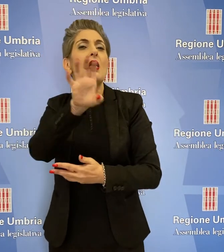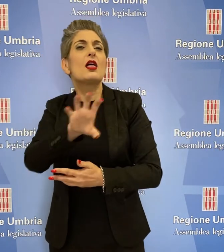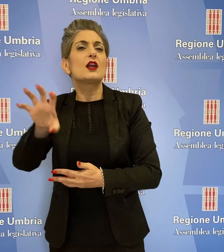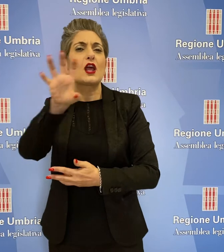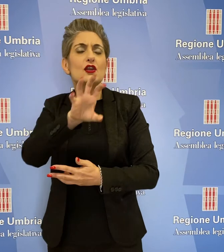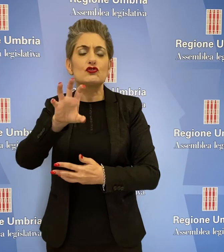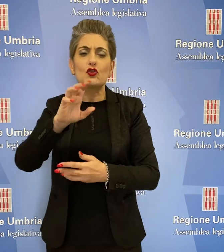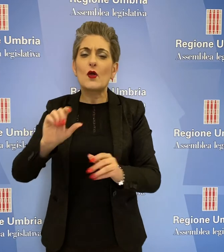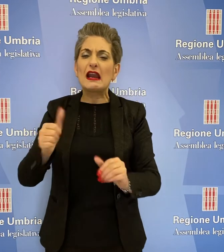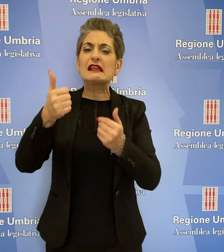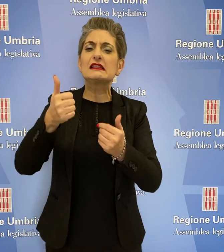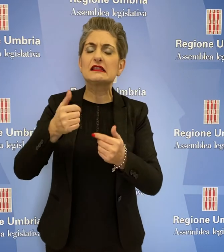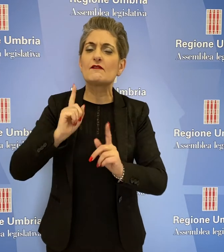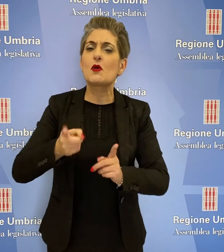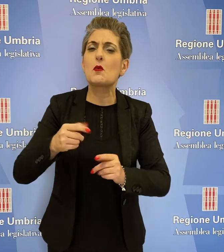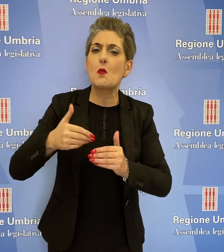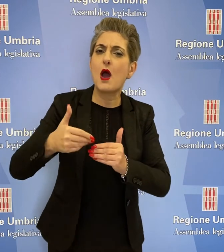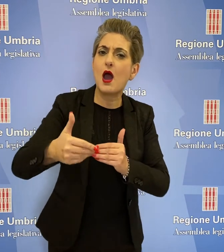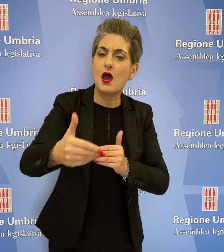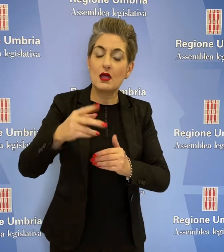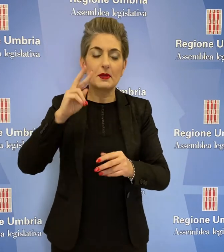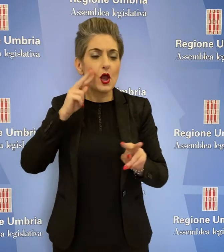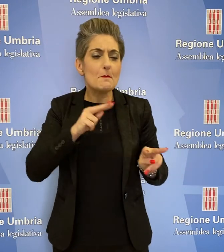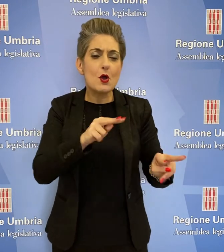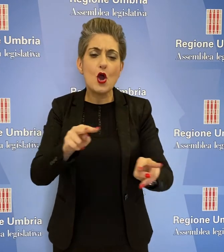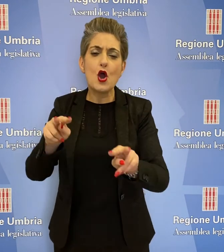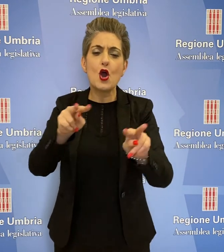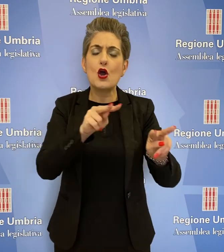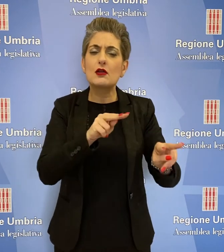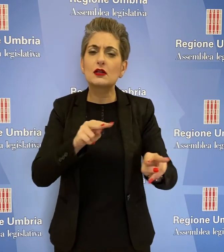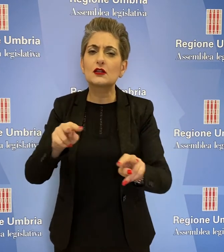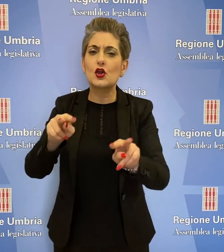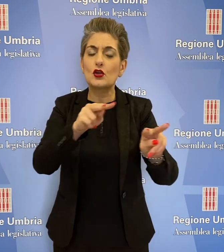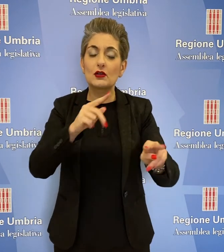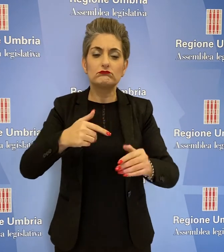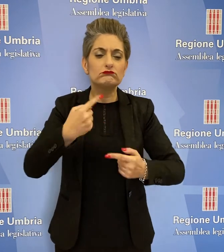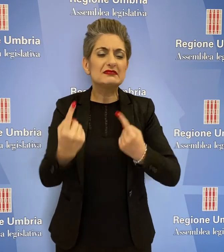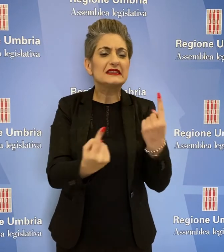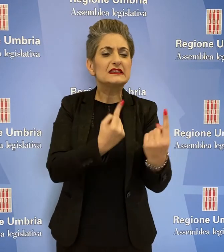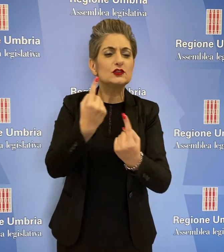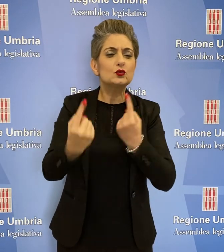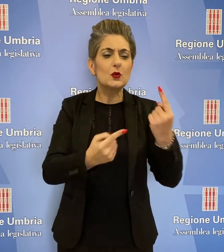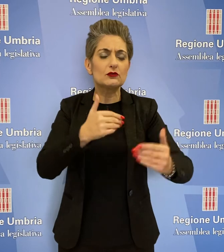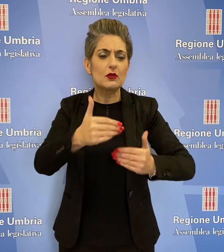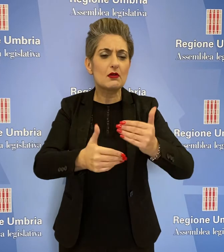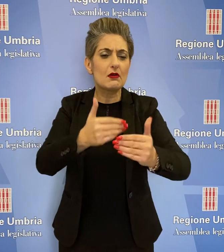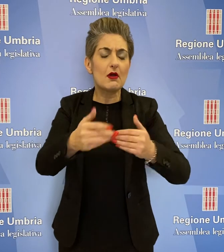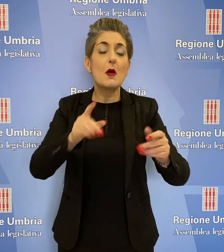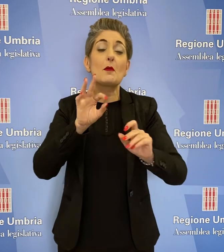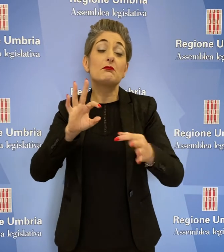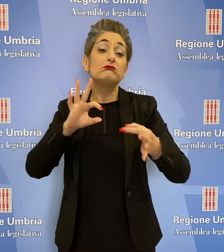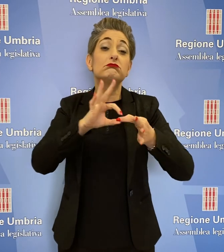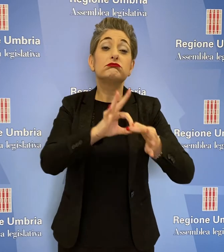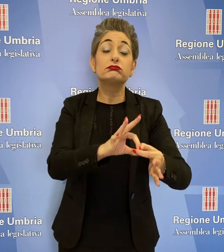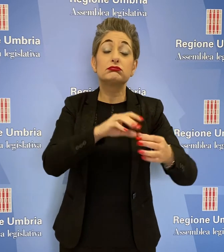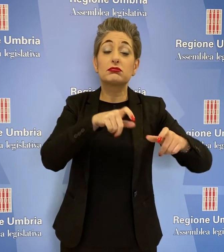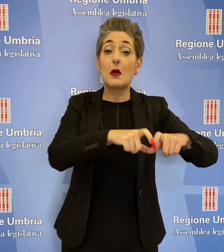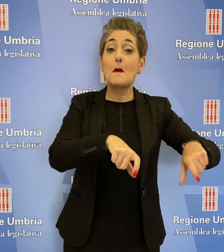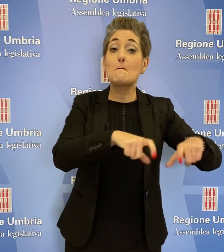Regione intende assumere per monitorare l'evolversi complessivo delle vicende relative agli istituti di